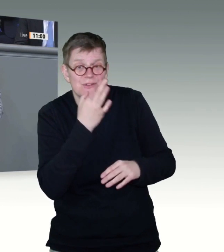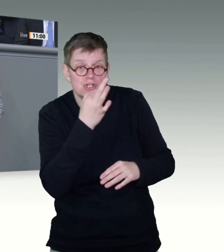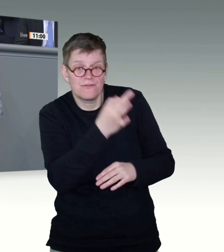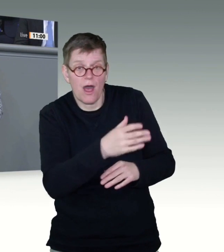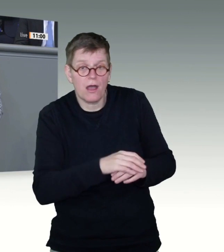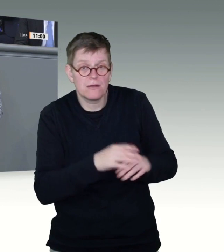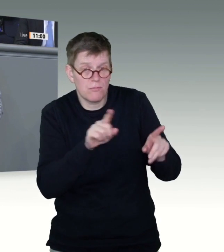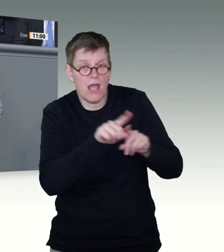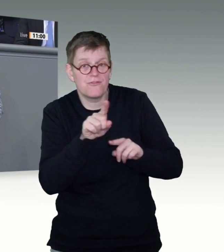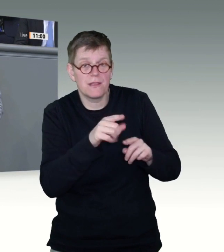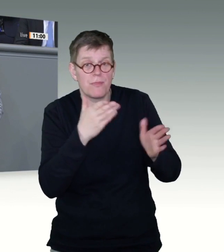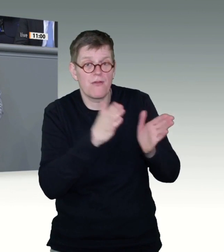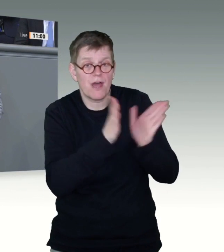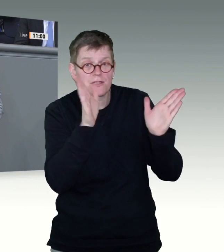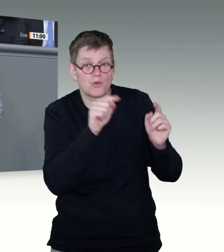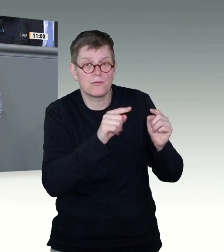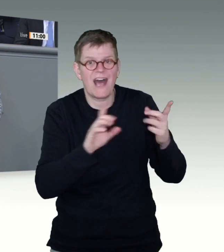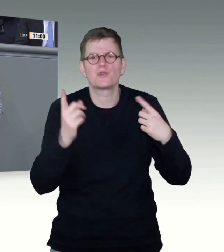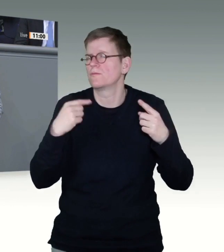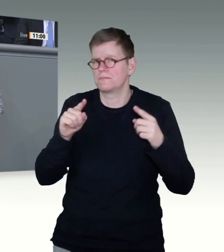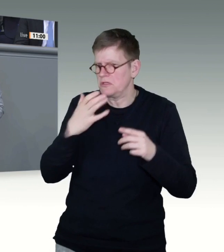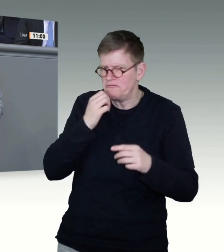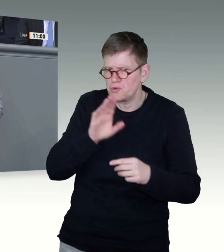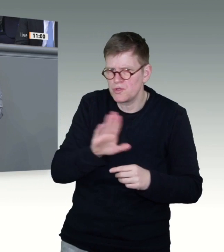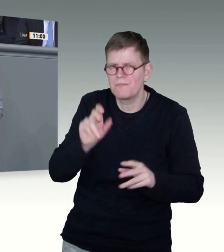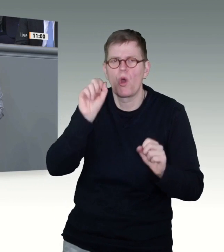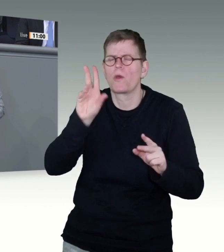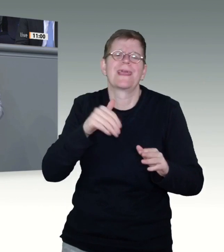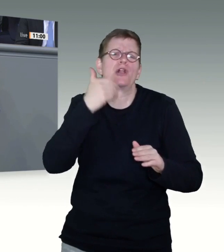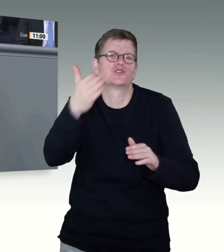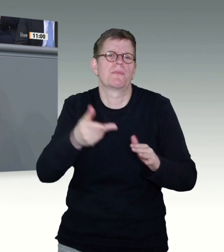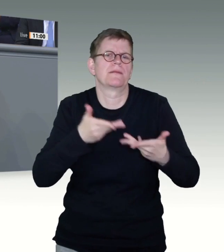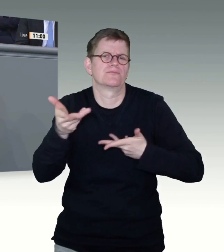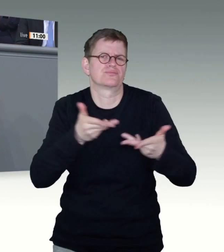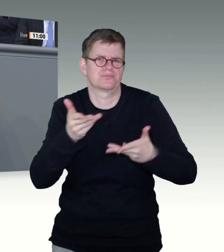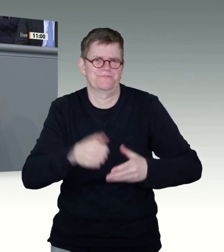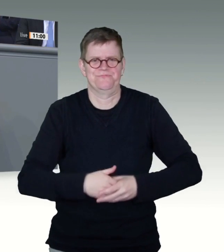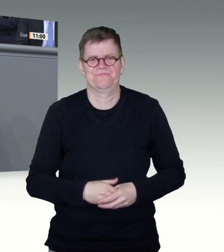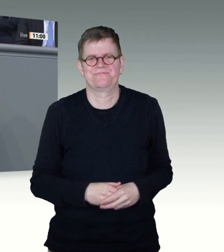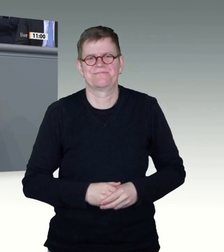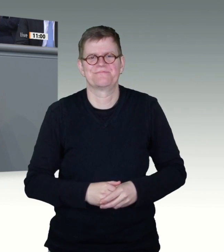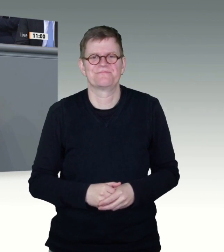Für diesen fantastischen Impfstoff müssen wir dankbar sein, und es ist gut, dass er nun auch für Ältere freigegeben ist.